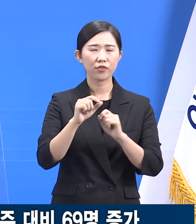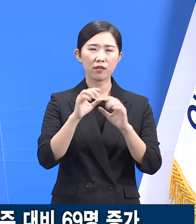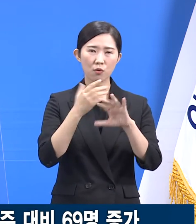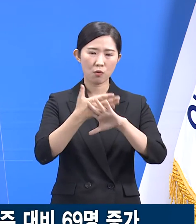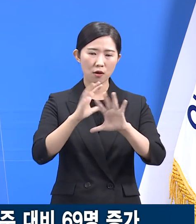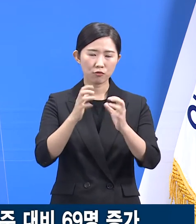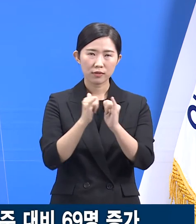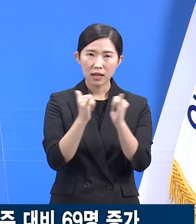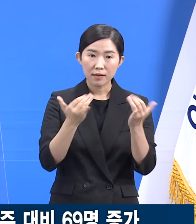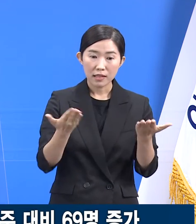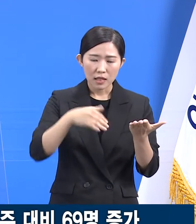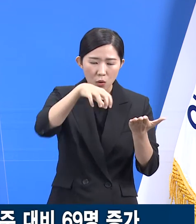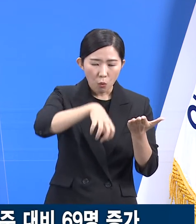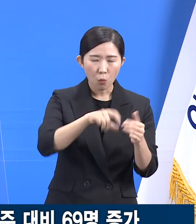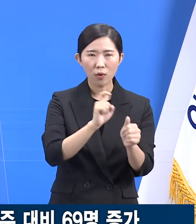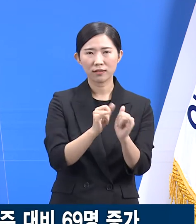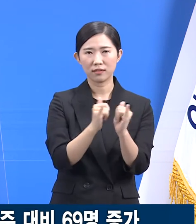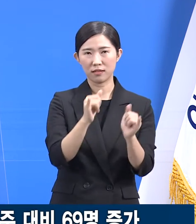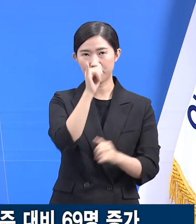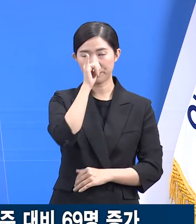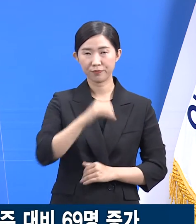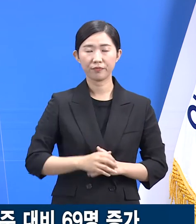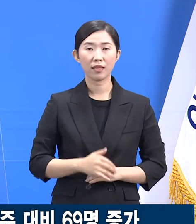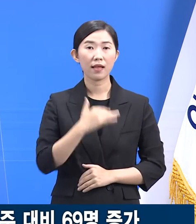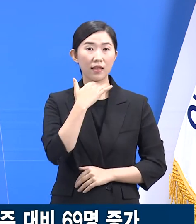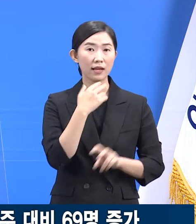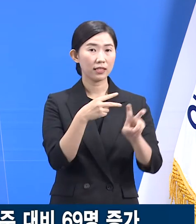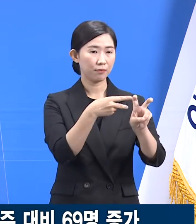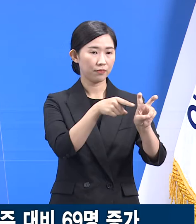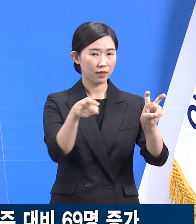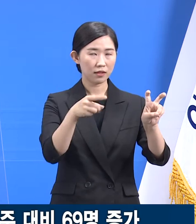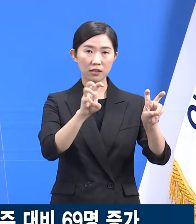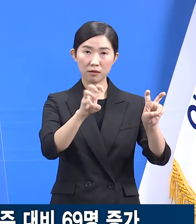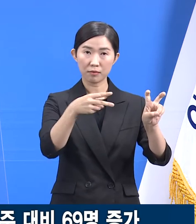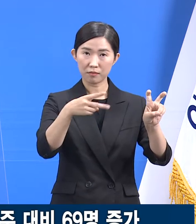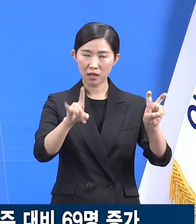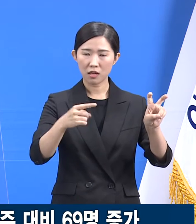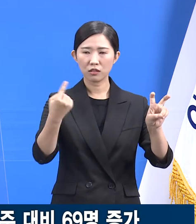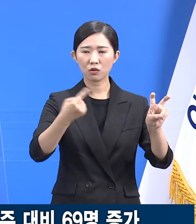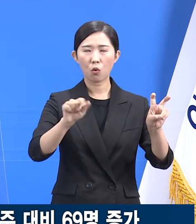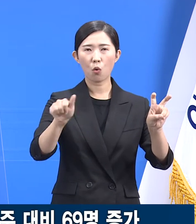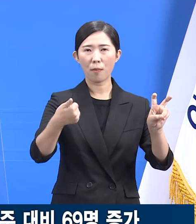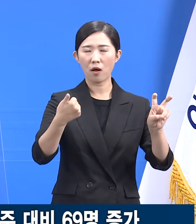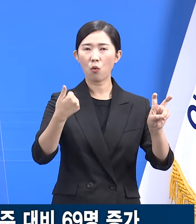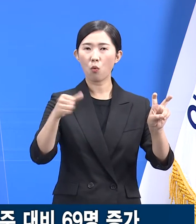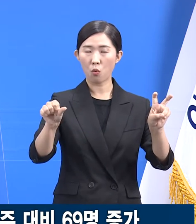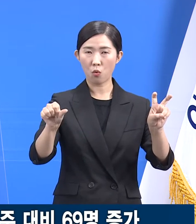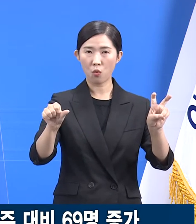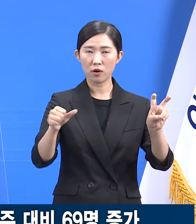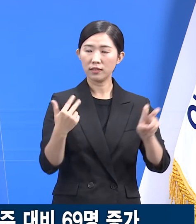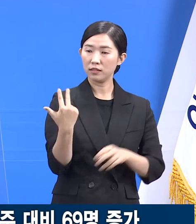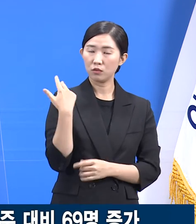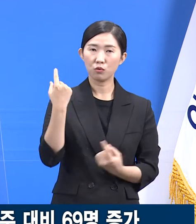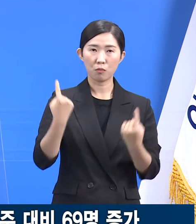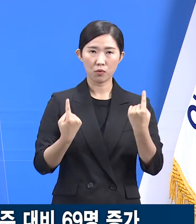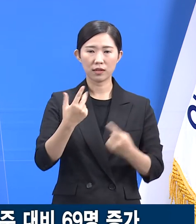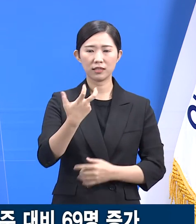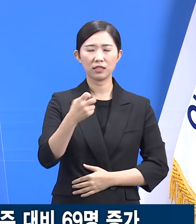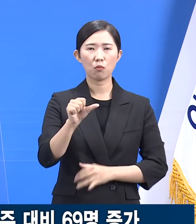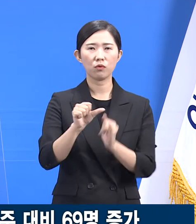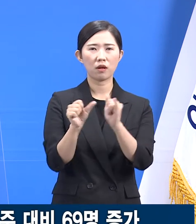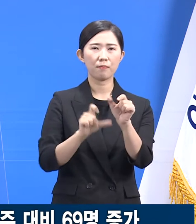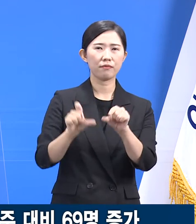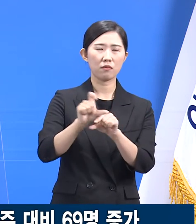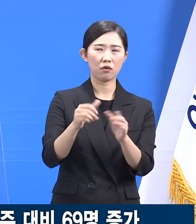지난주 도내 발생 확진자 중 20대에서 30대는 1,505명으로 전주 대비 75명 증가했으며 60세